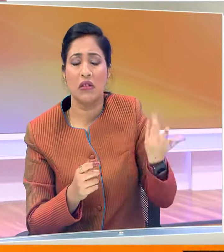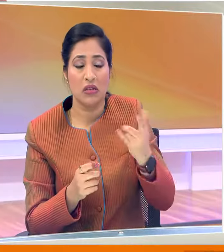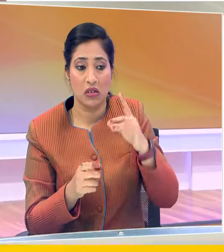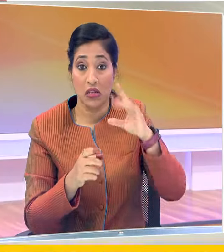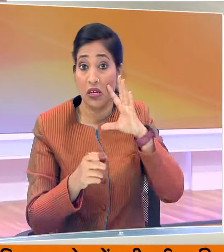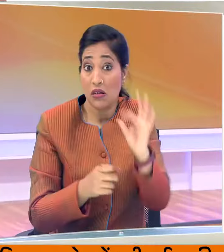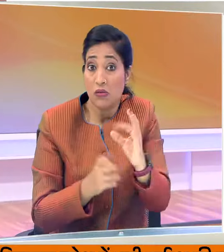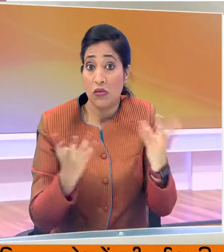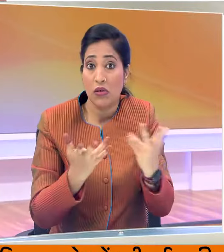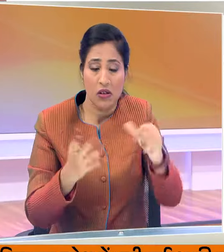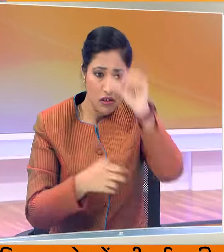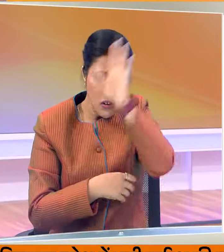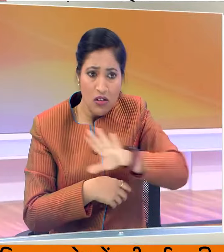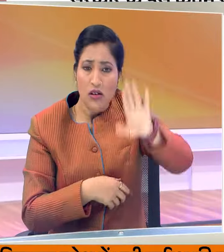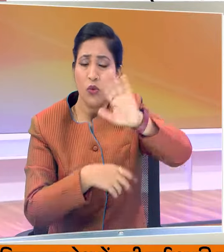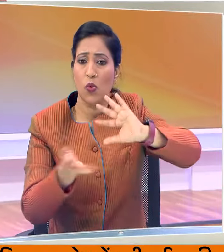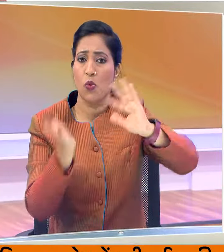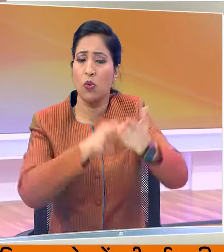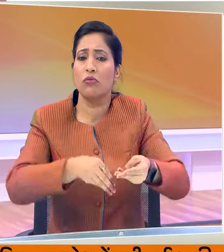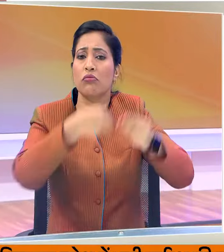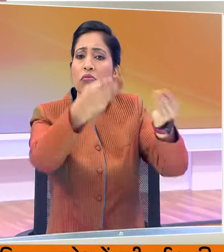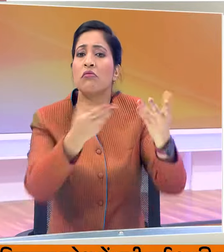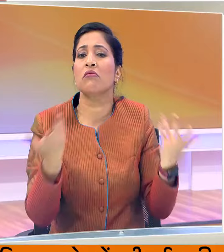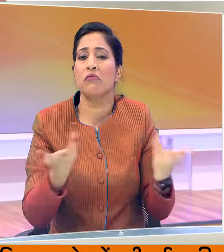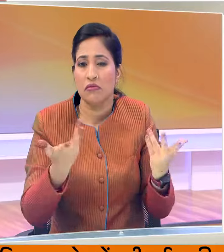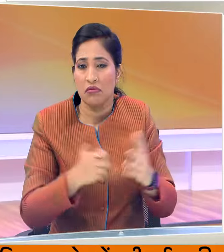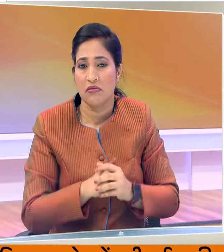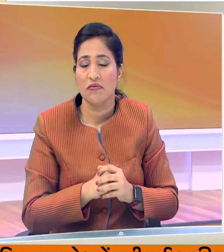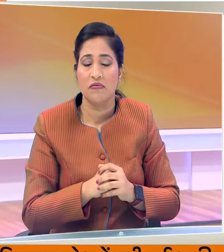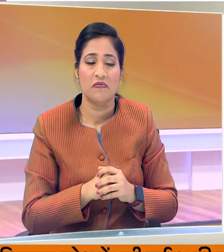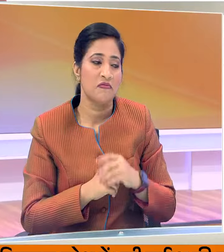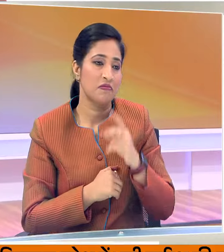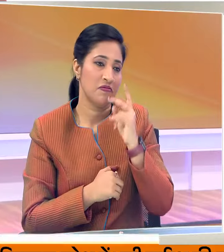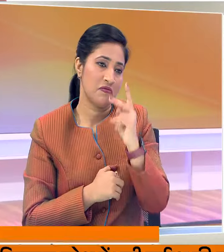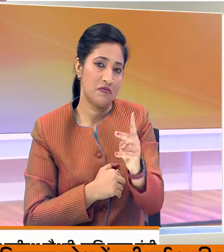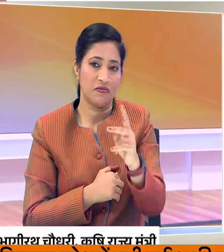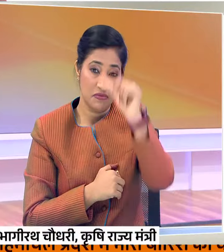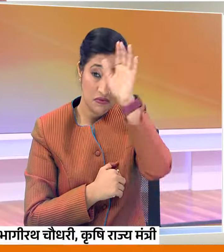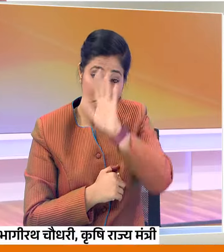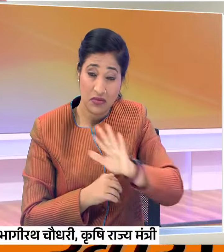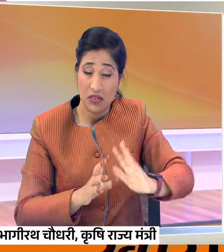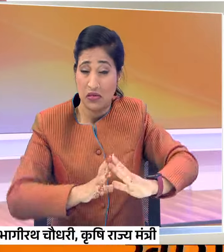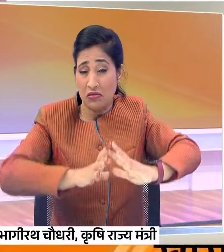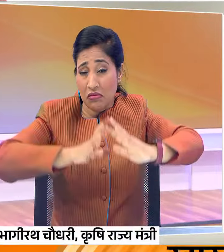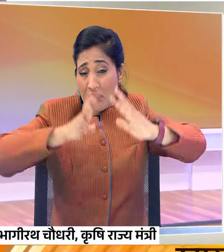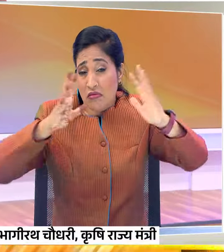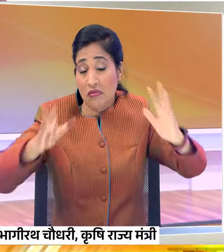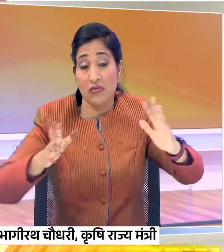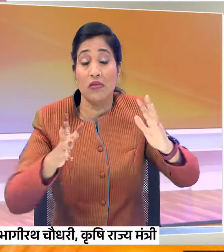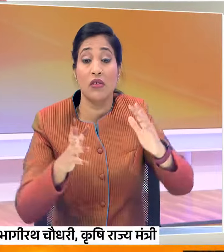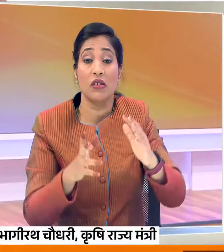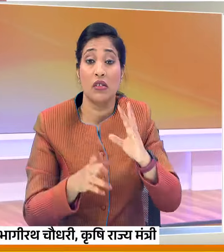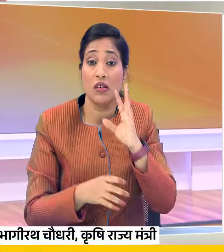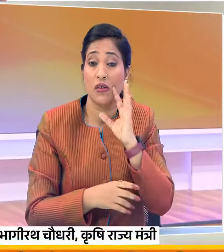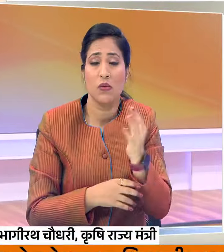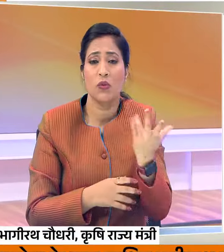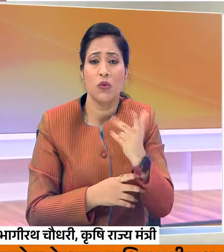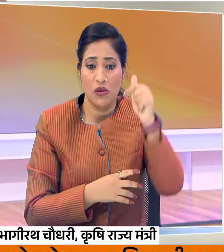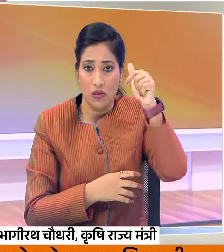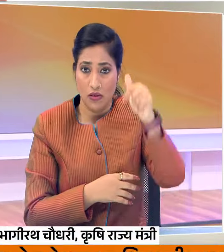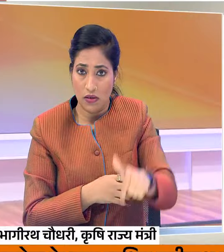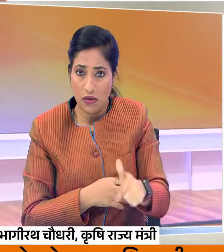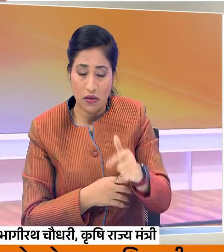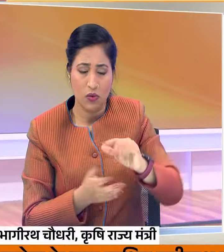ज़रूत है और भारत दुनिया को क्या दे सकता है देखे भारत वर्स के लिए बहुत ज़्यादा जरूरी है क्योंकि आज